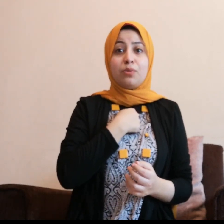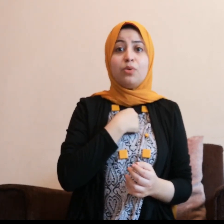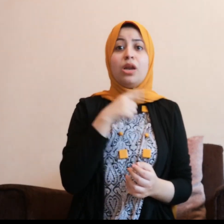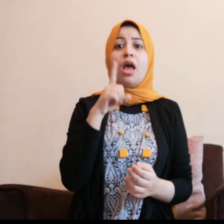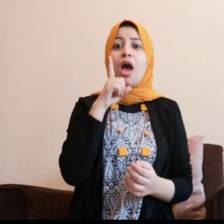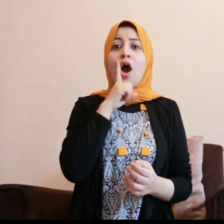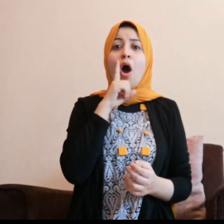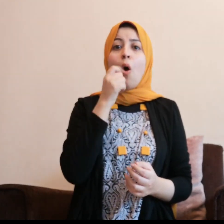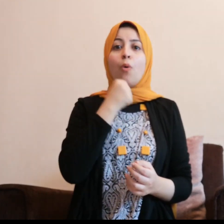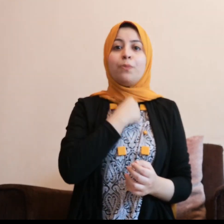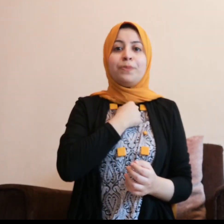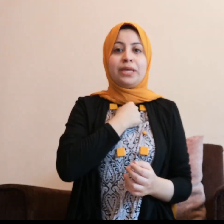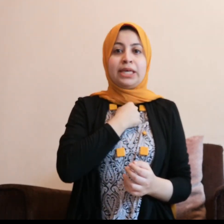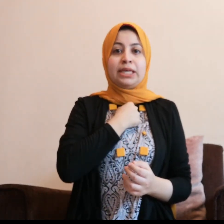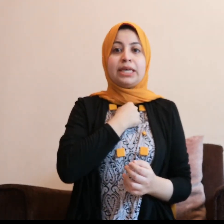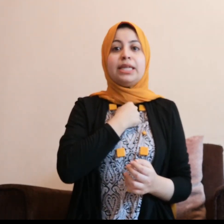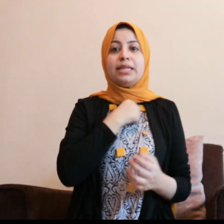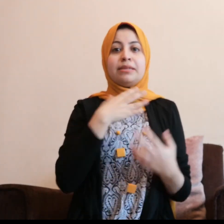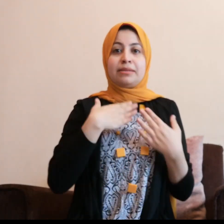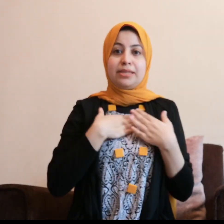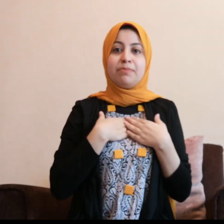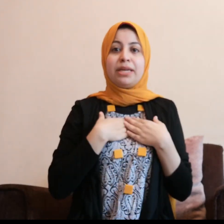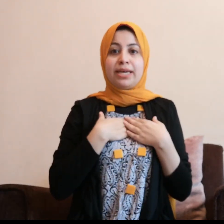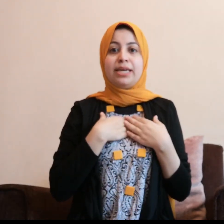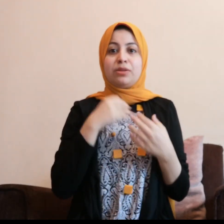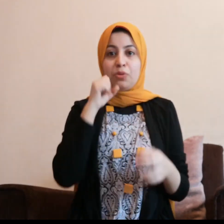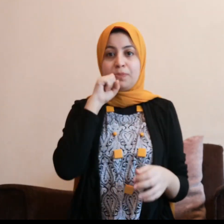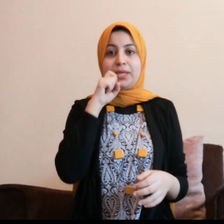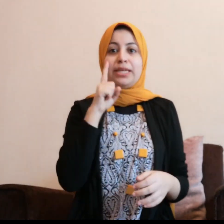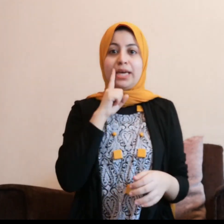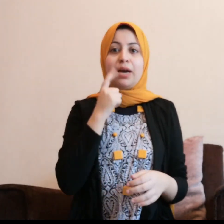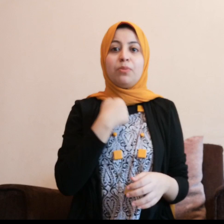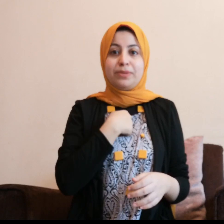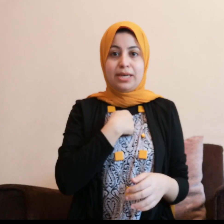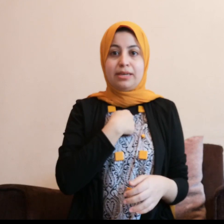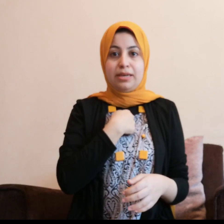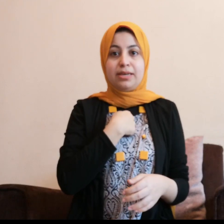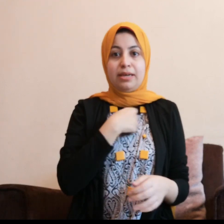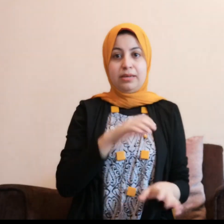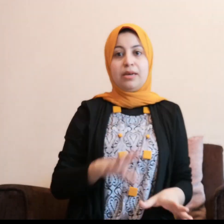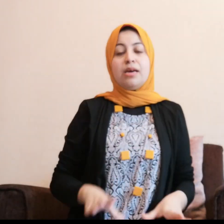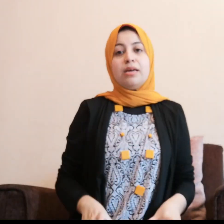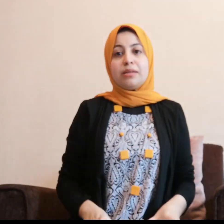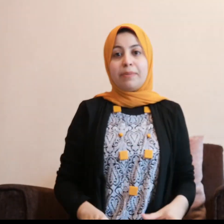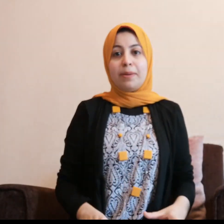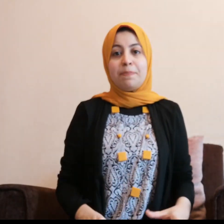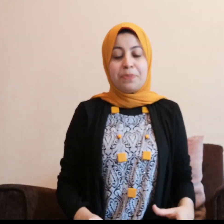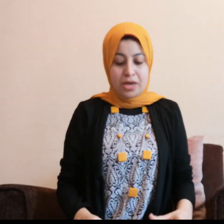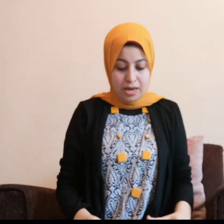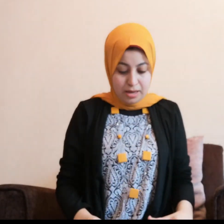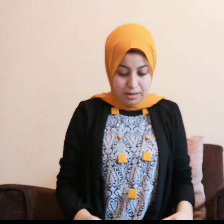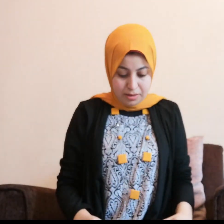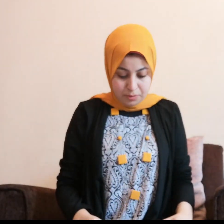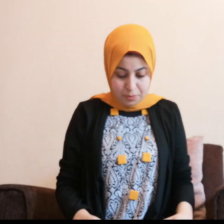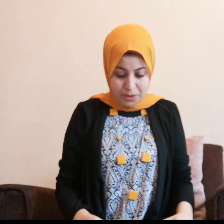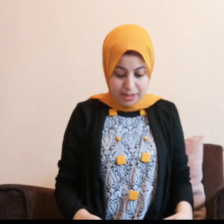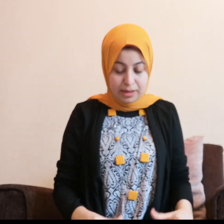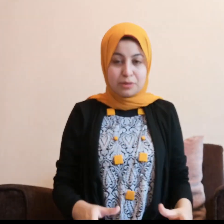اقول امي كده دي ملكية امي هي امي انا ليا اه وكده